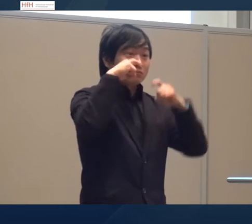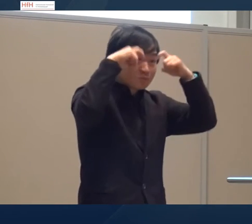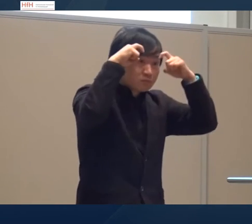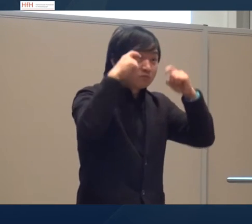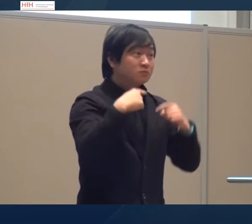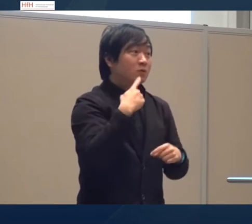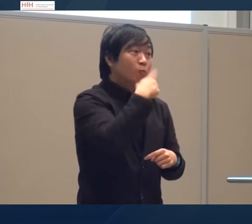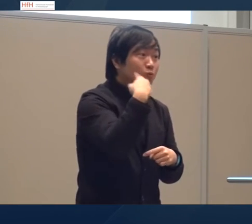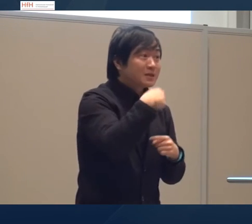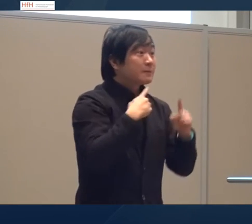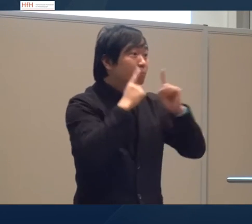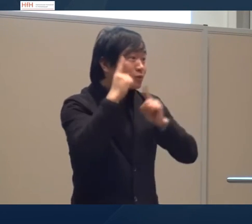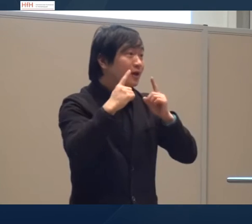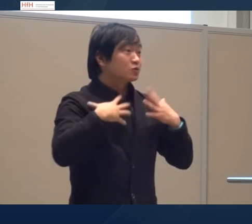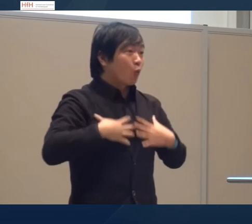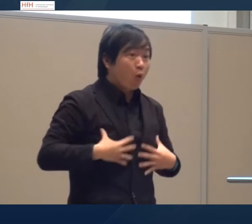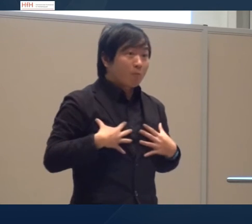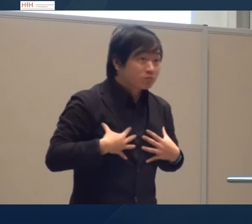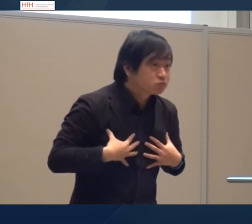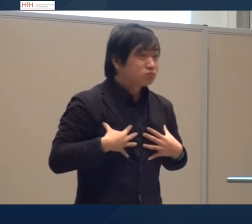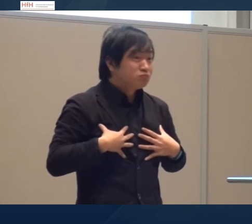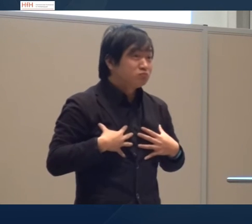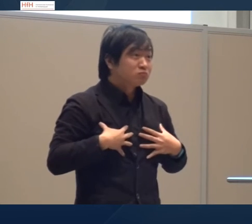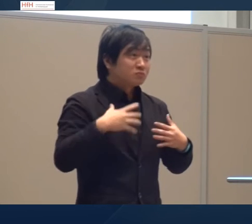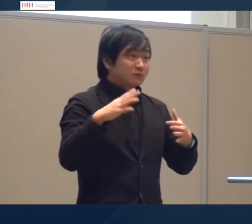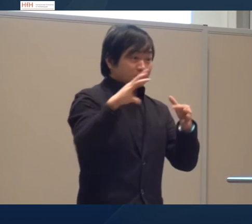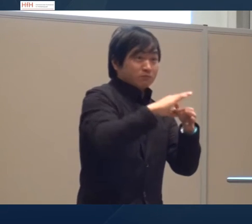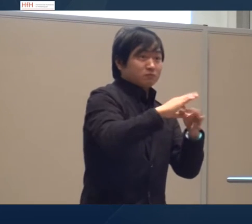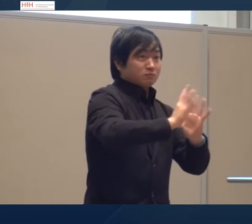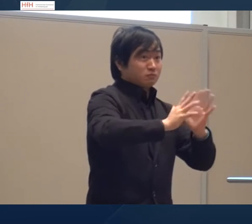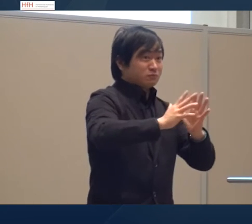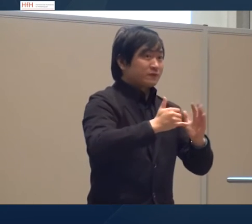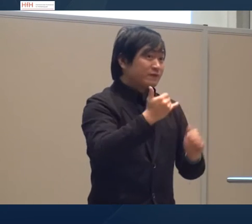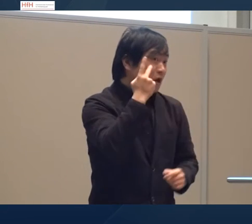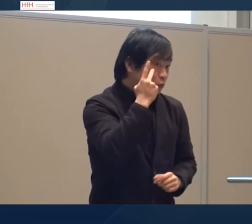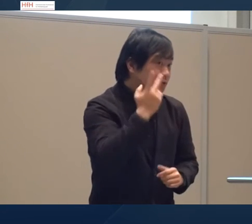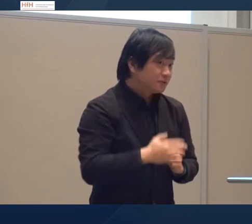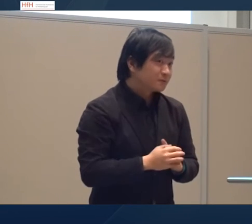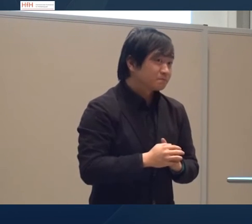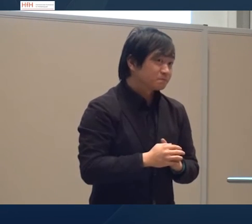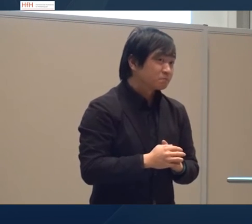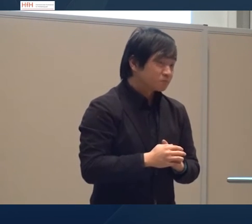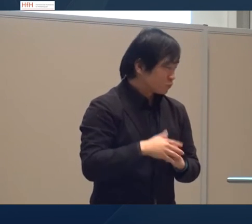Augenbrauen, Mundform, Mundgestik, der Einsatz des Oberkörpers, wie sieht das aus? Das alles werden wir weiter analysieren.